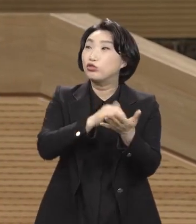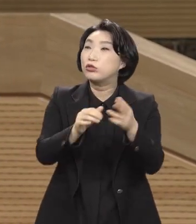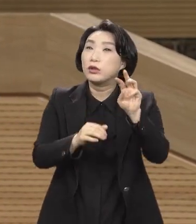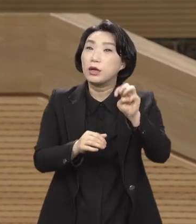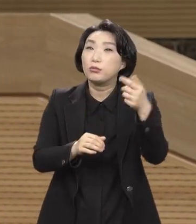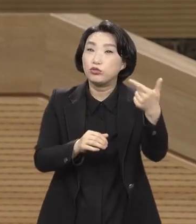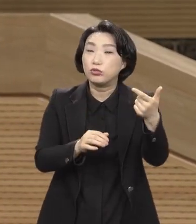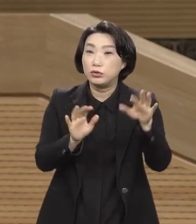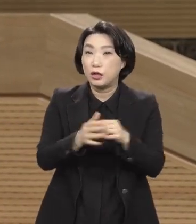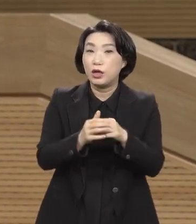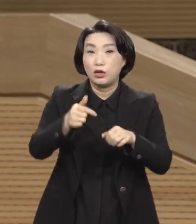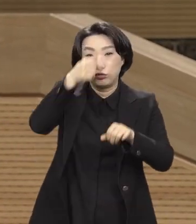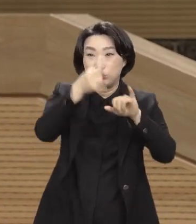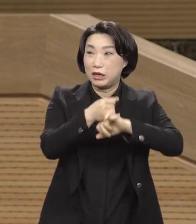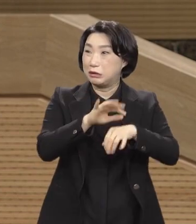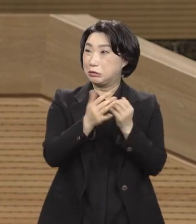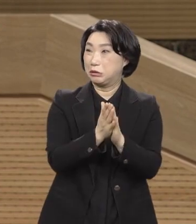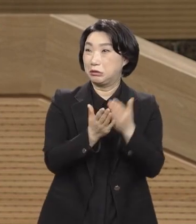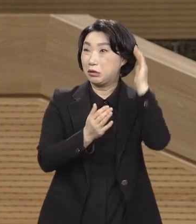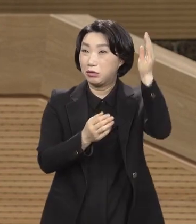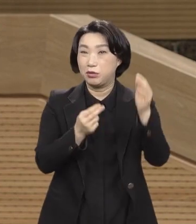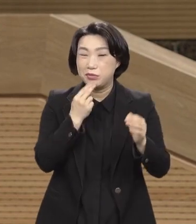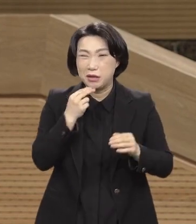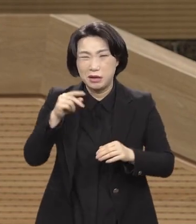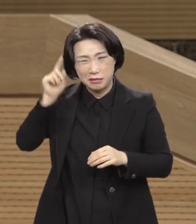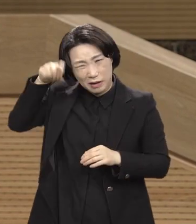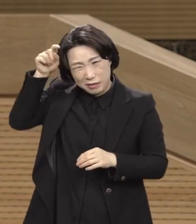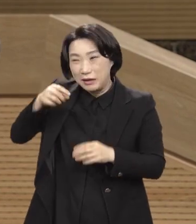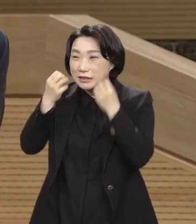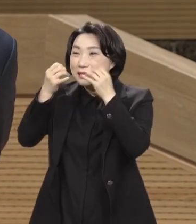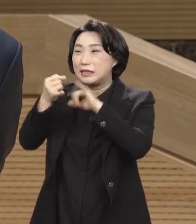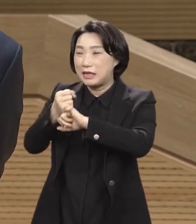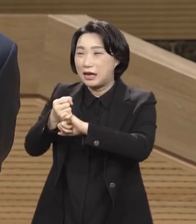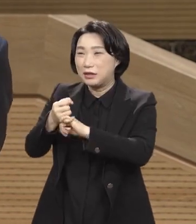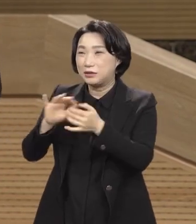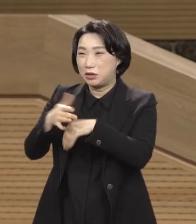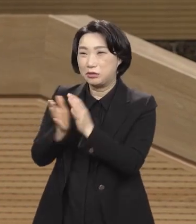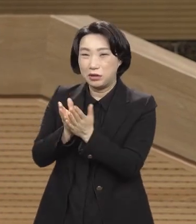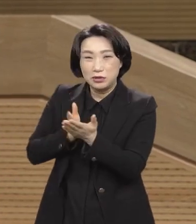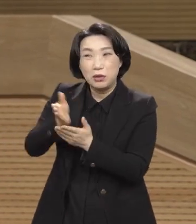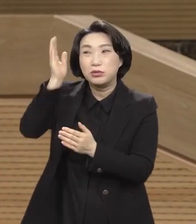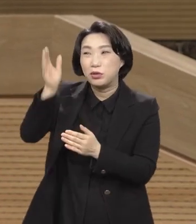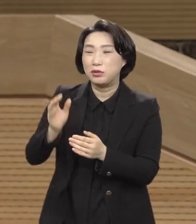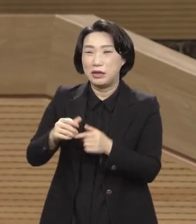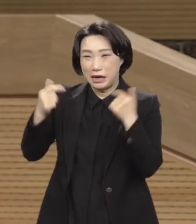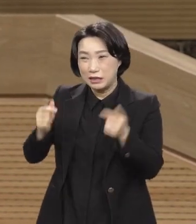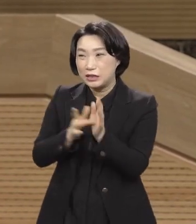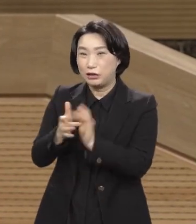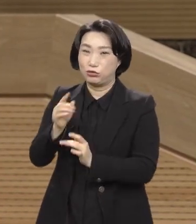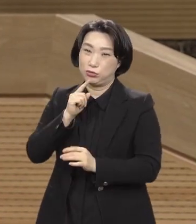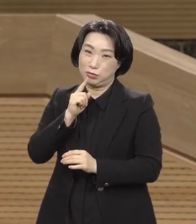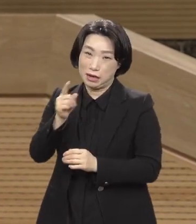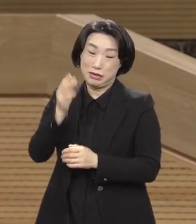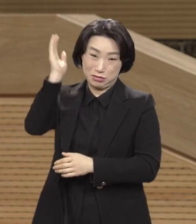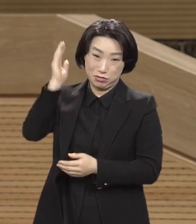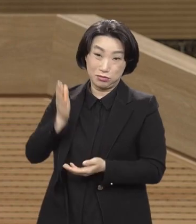말하자고 매일 신앙생활하는 것만 말하고 매일 예수만 말하고 매일 예수가 피